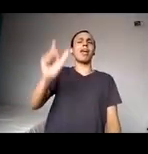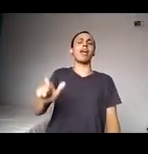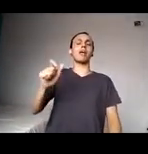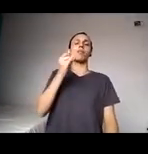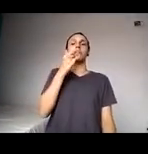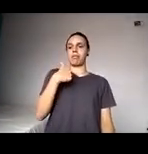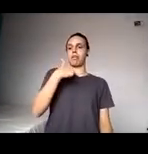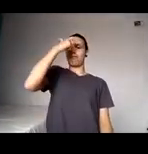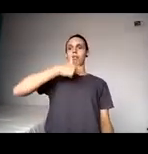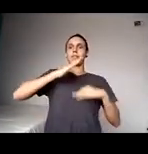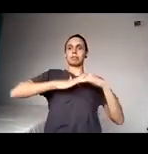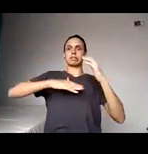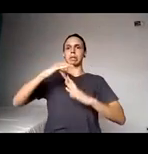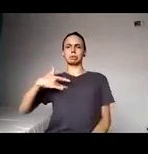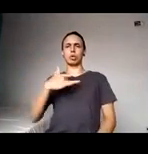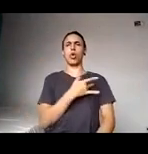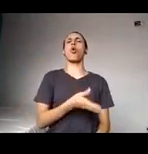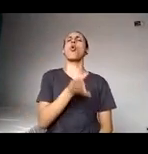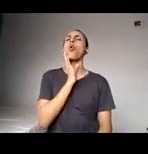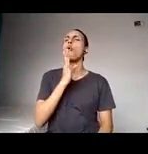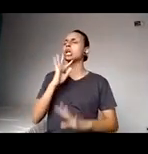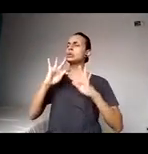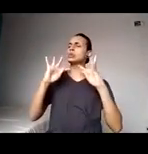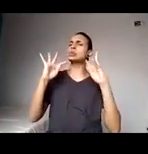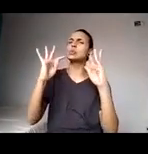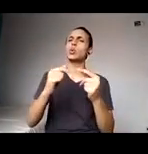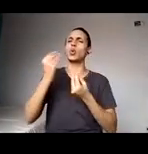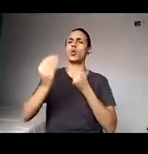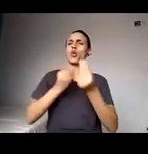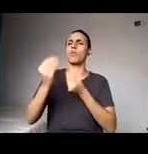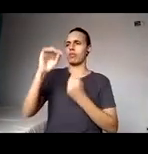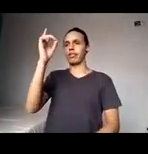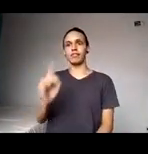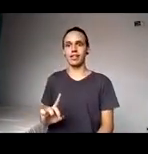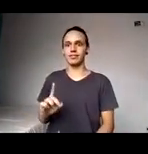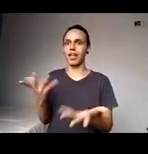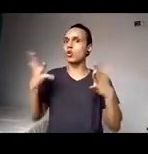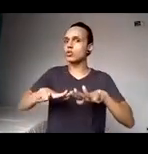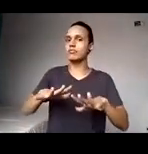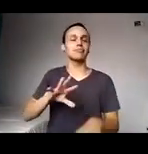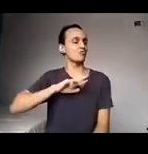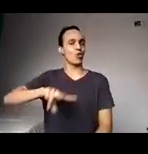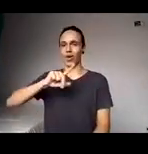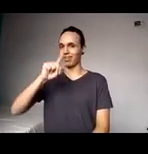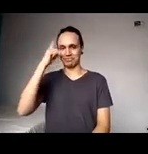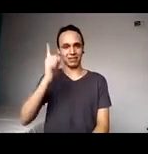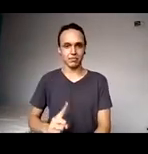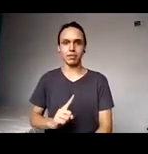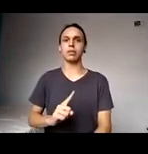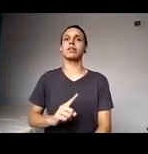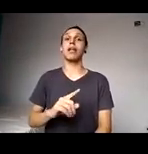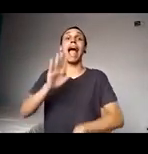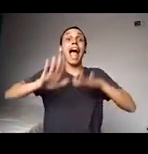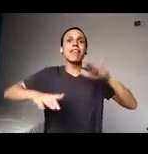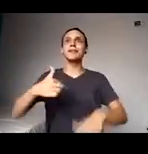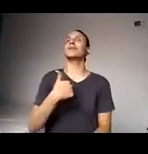universo, né? Das deficiências, enfim, como a gente pode fazer inclusão, ou seja, não necessariamente a gente ter boa vontade é